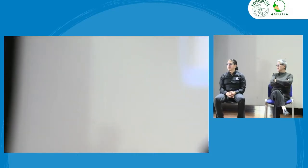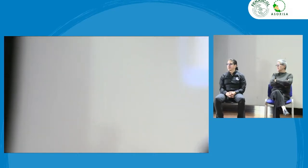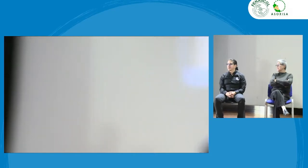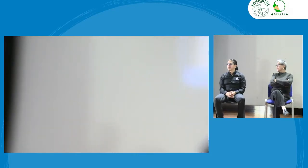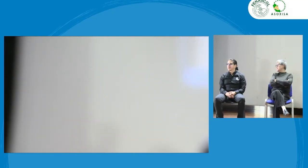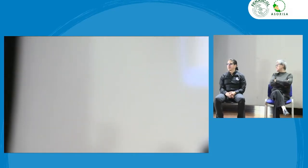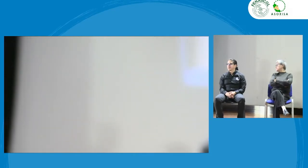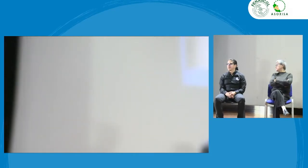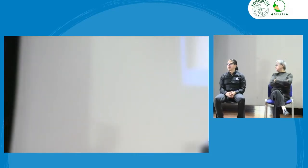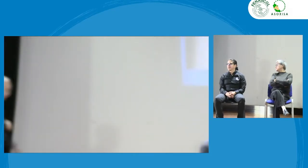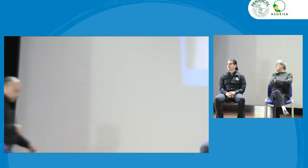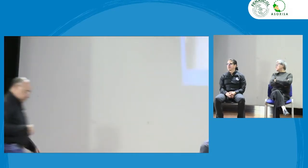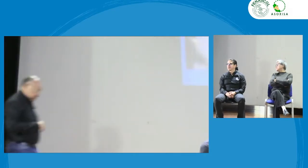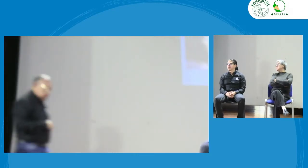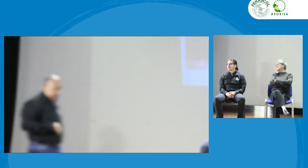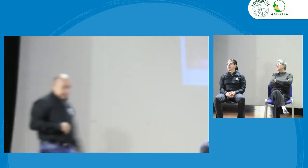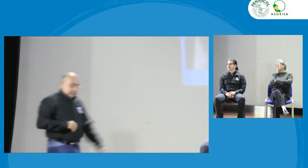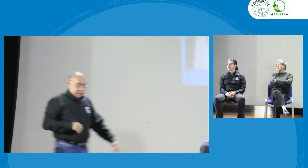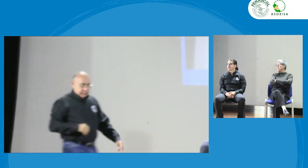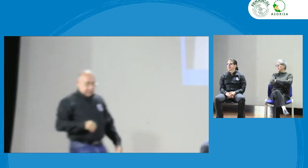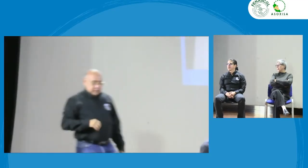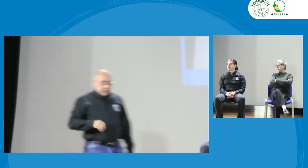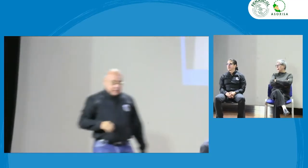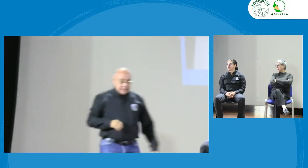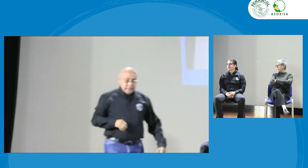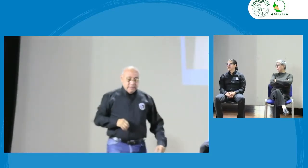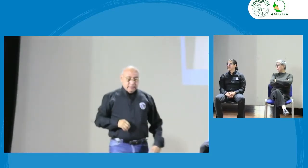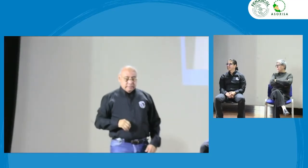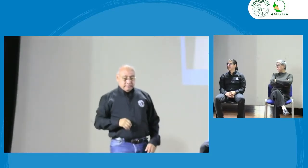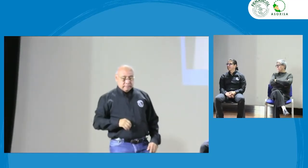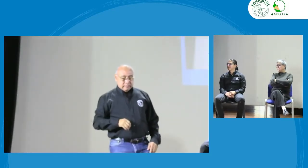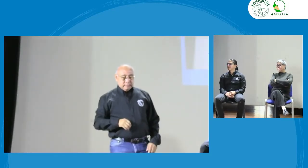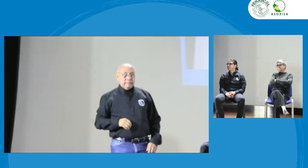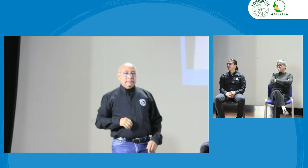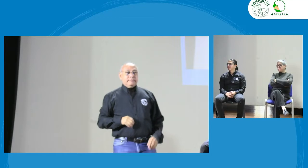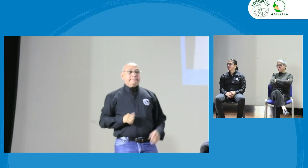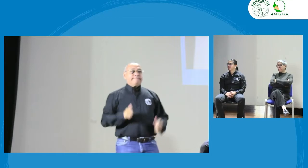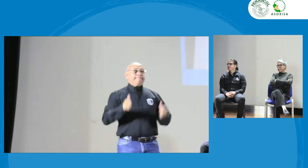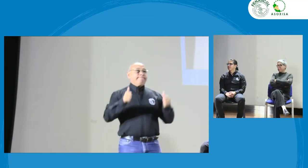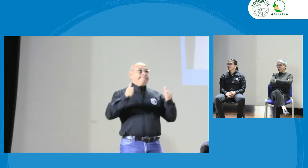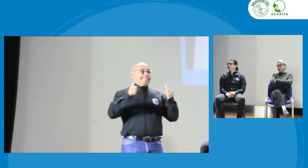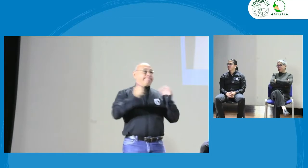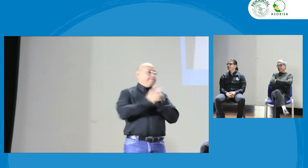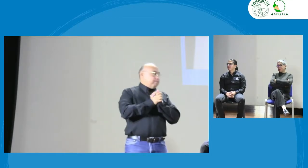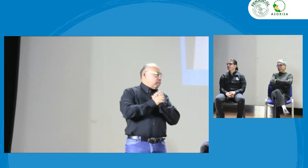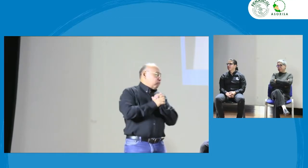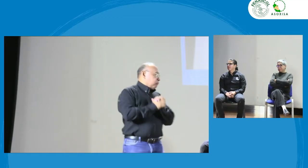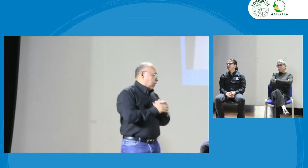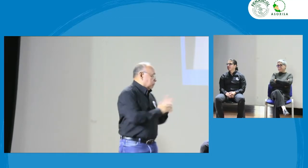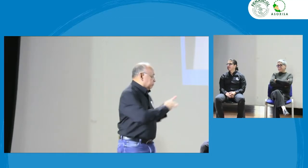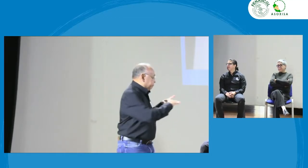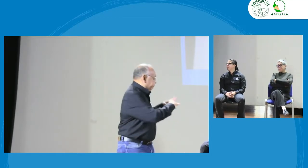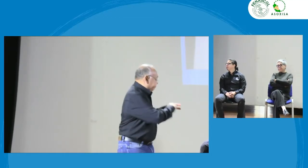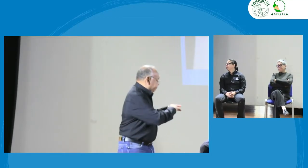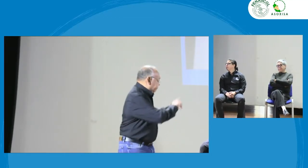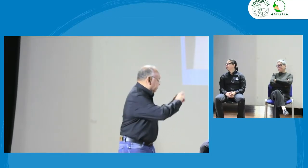cámara, pero... ¿Este? Ah, ya, ya lo, sí, es... ¿Pongo? No, no, no. Bueno. ¿Puedes? Es misma cámara grande.